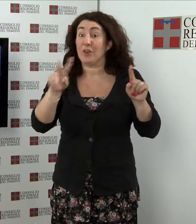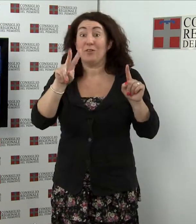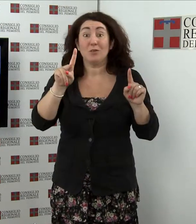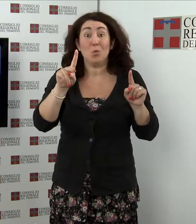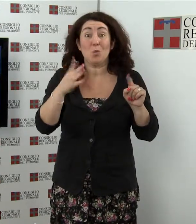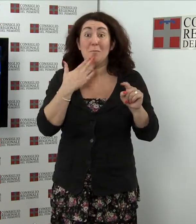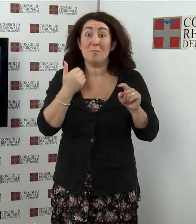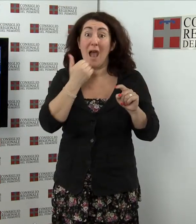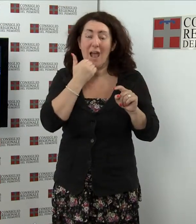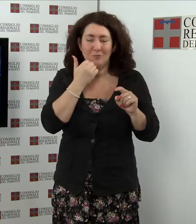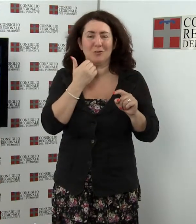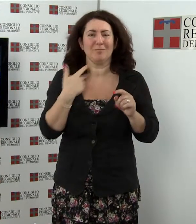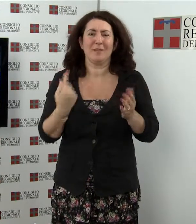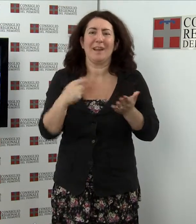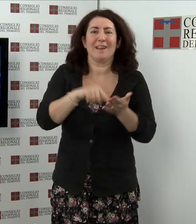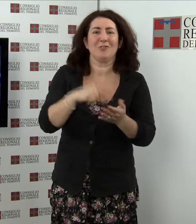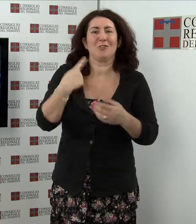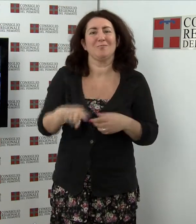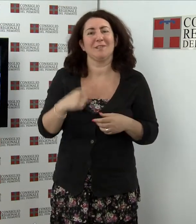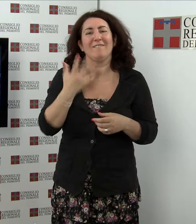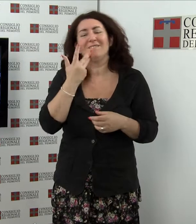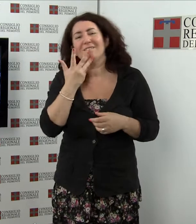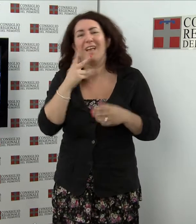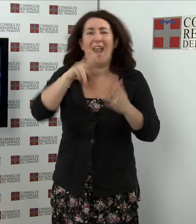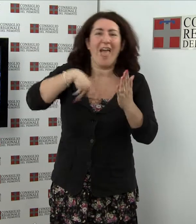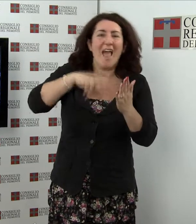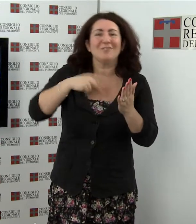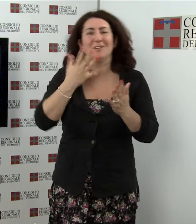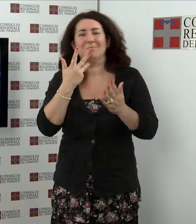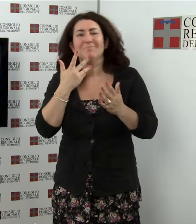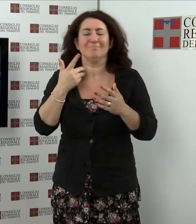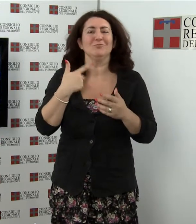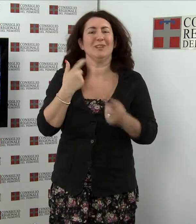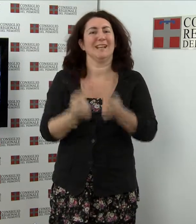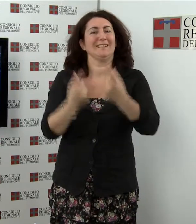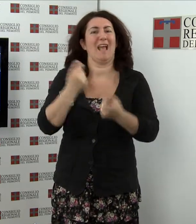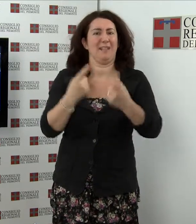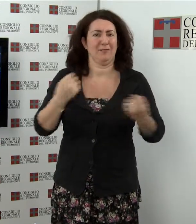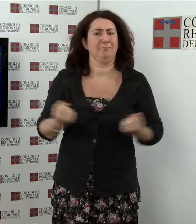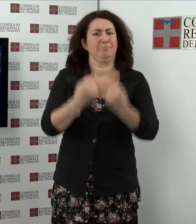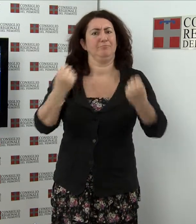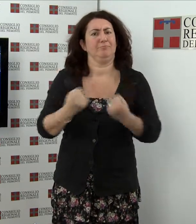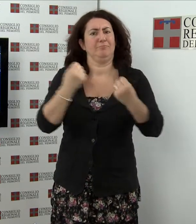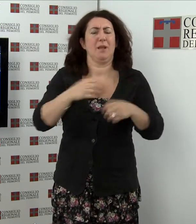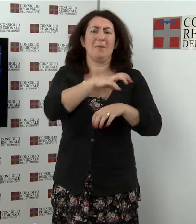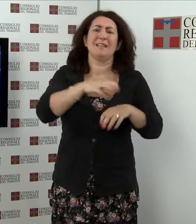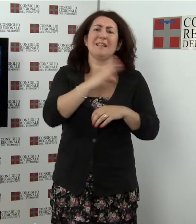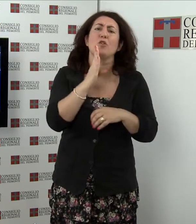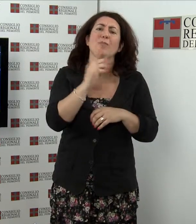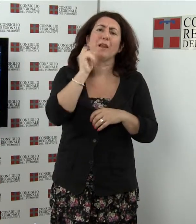piacere di leggere, il Maggio dei libri. Promossa a livello nazionale dal Ministero dei Beni Culturali, in Piemonte coinvolge la Biblioteca della Regione, la Biblioteca